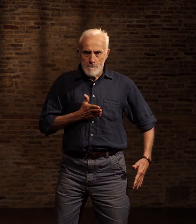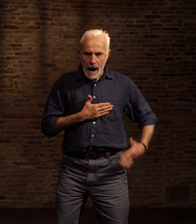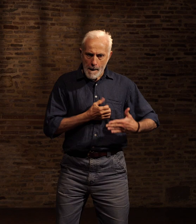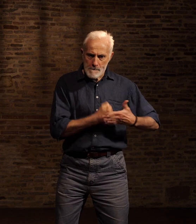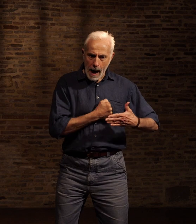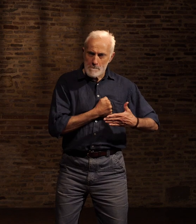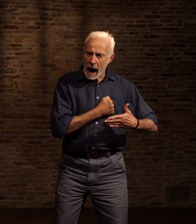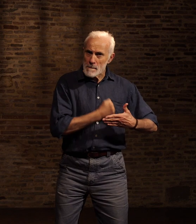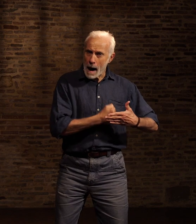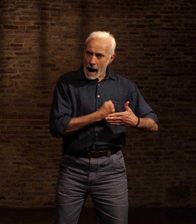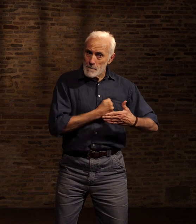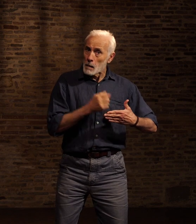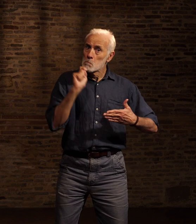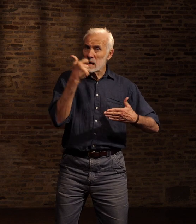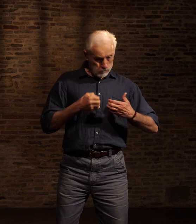faire éclater ma poitrine